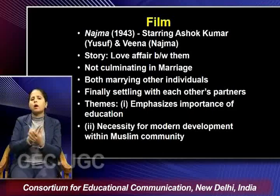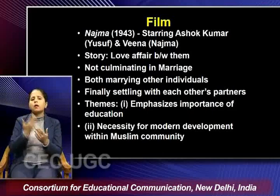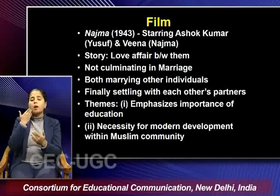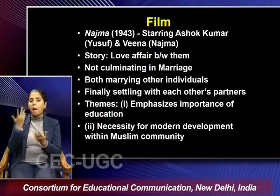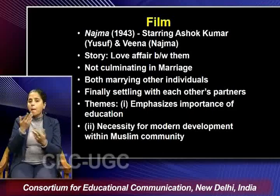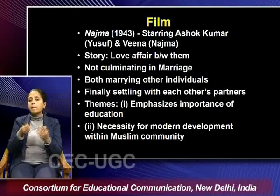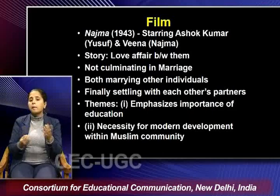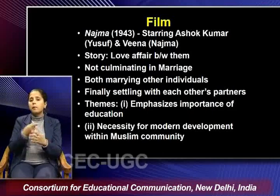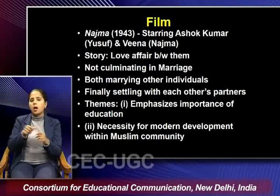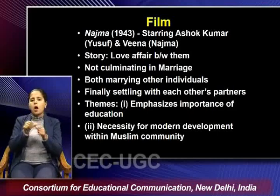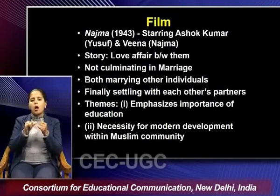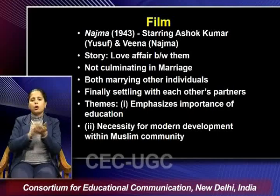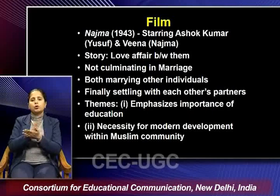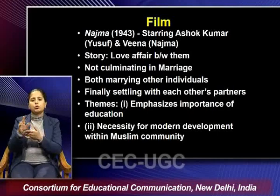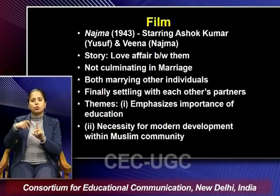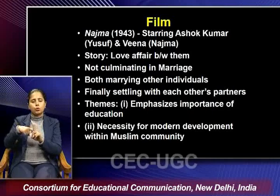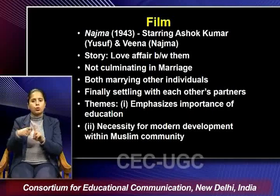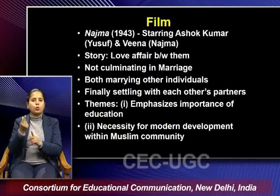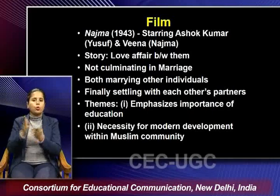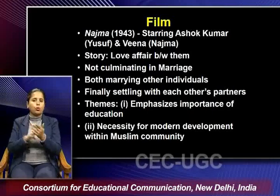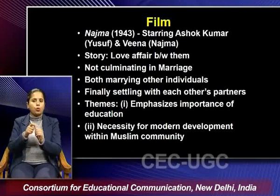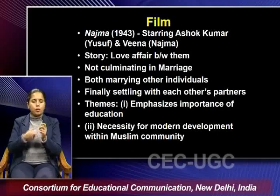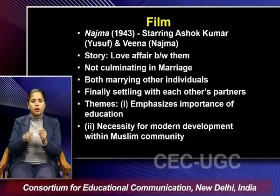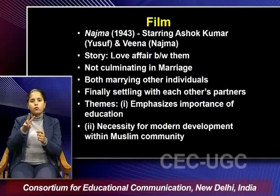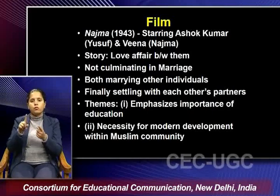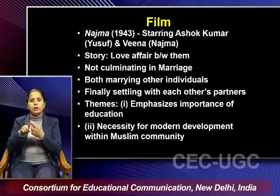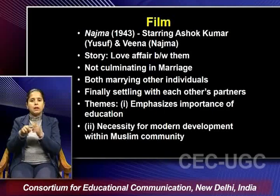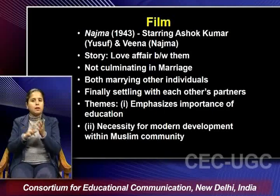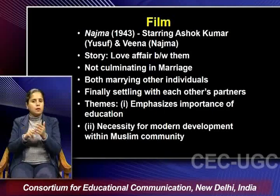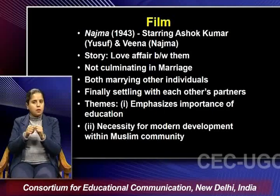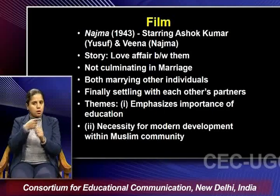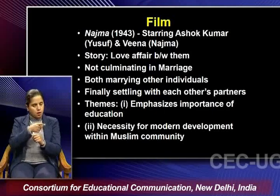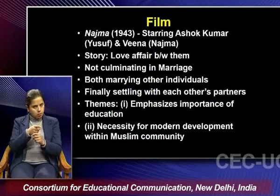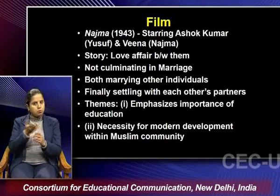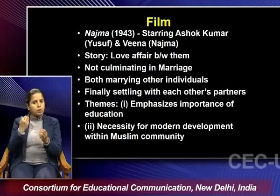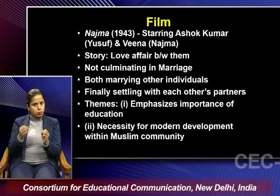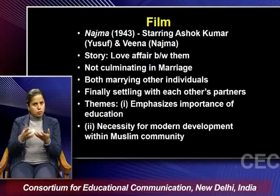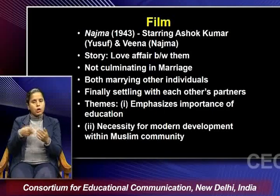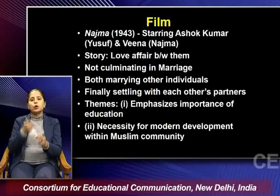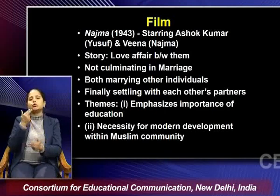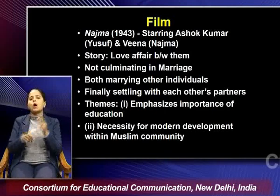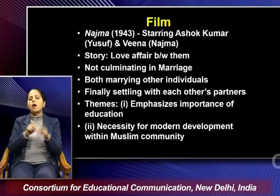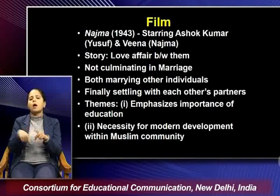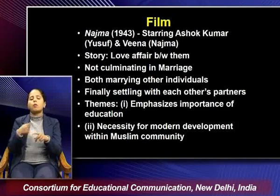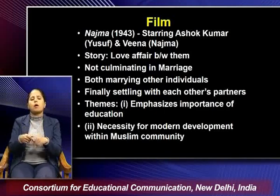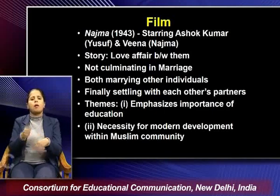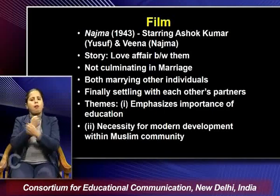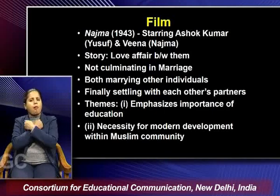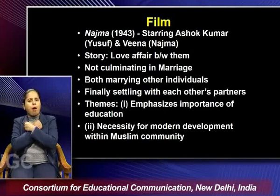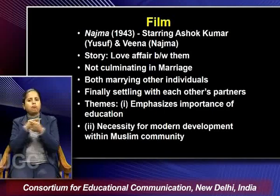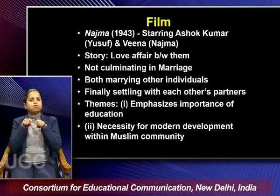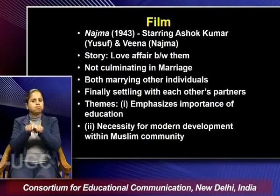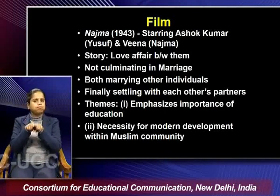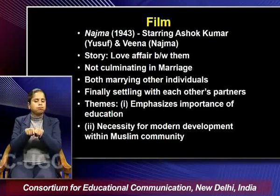starred ashok kumar and veena and the story is about the love affair between them